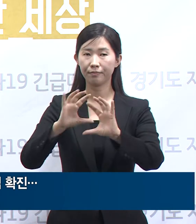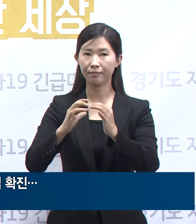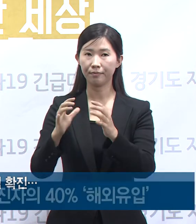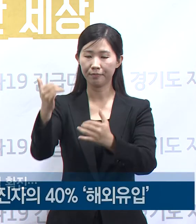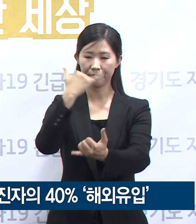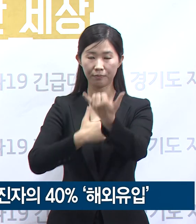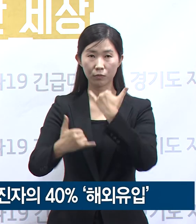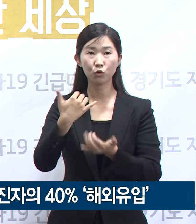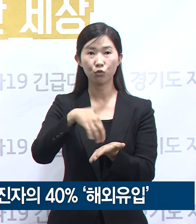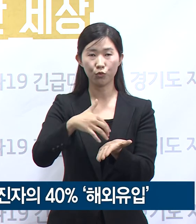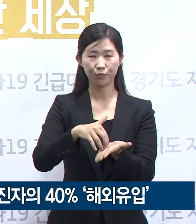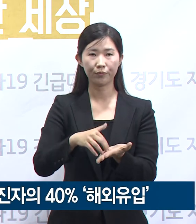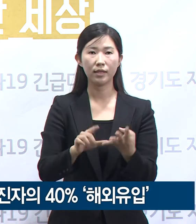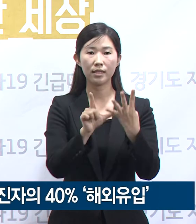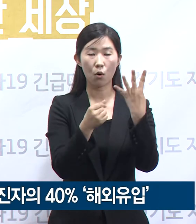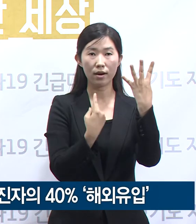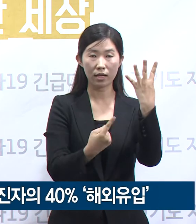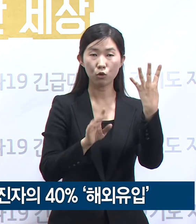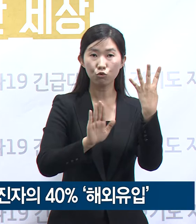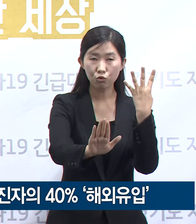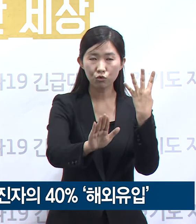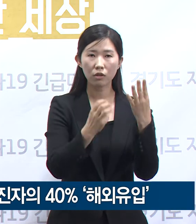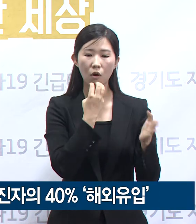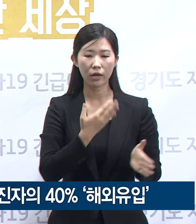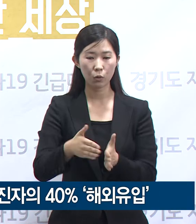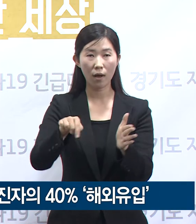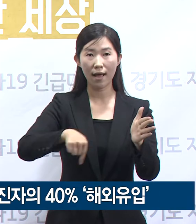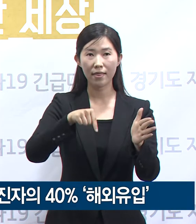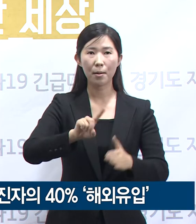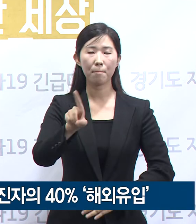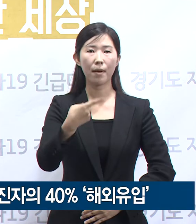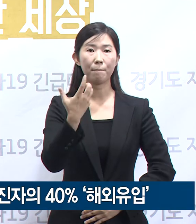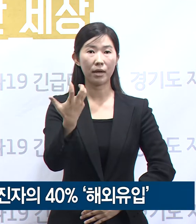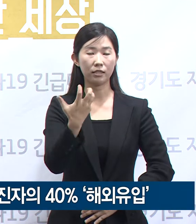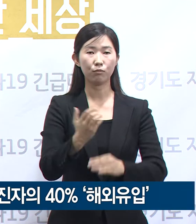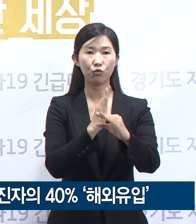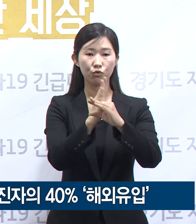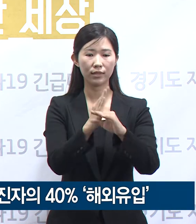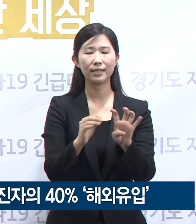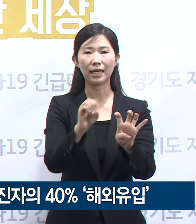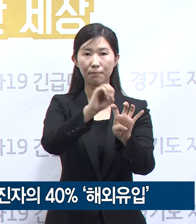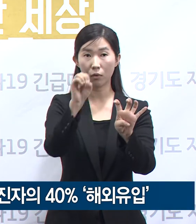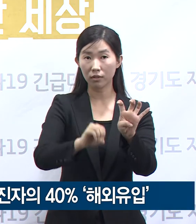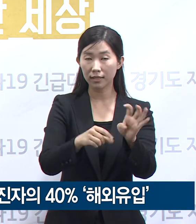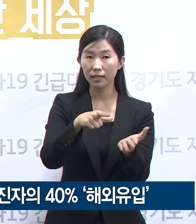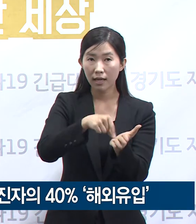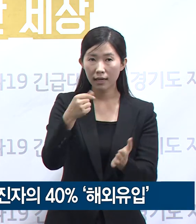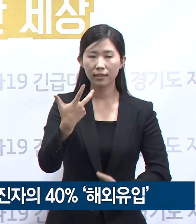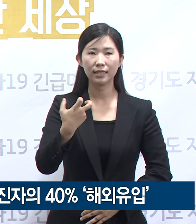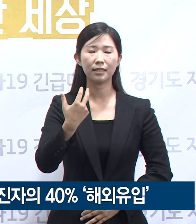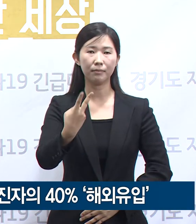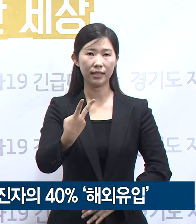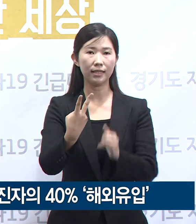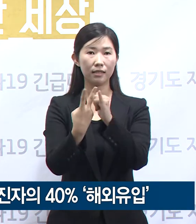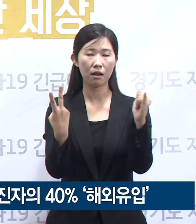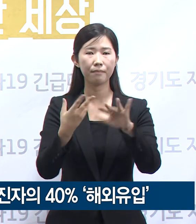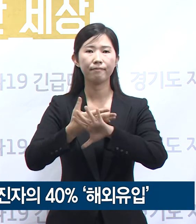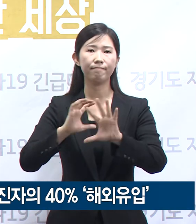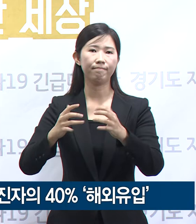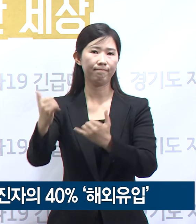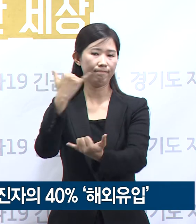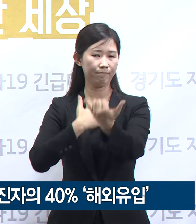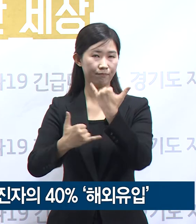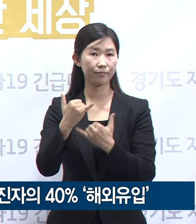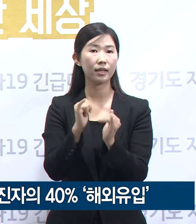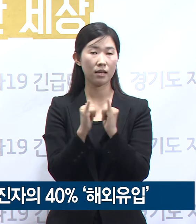4월 1일 이후 발생한 도내 확진자 180명 중 40%에 해당하는 72명이 해외입국자이며